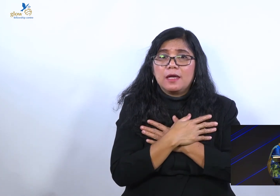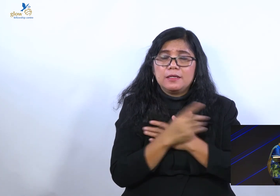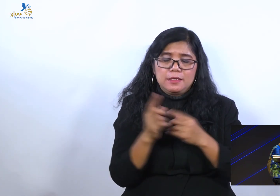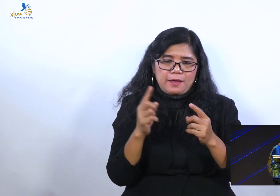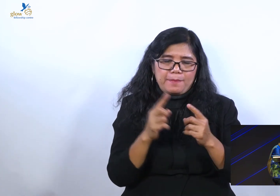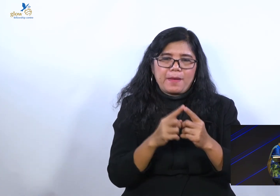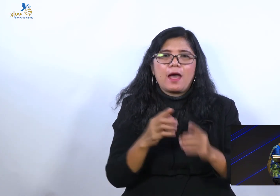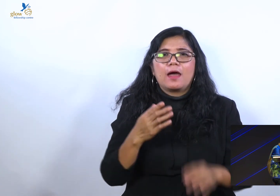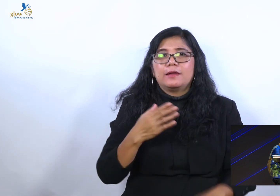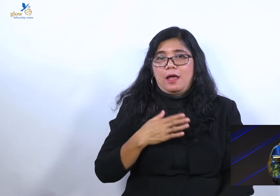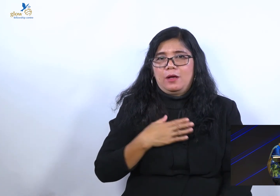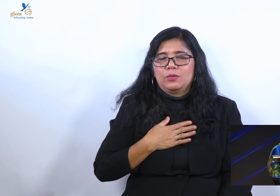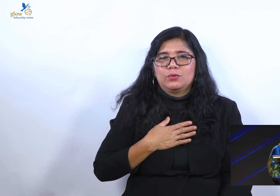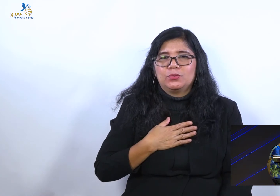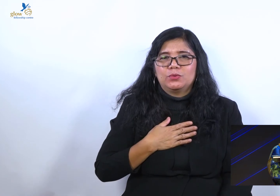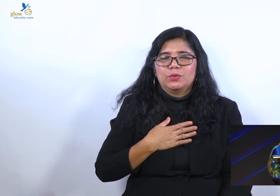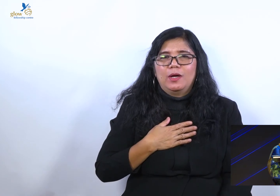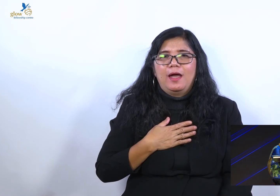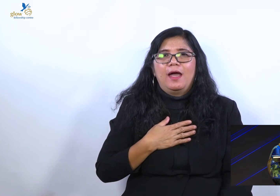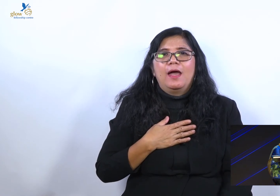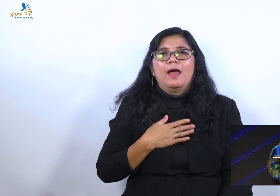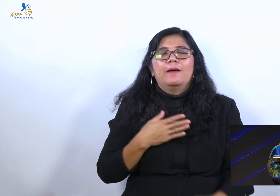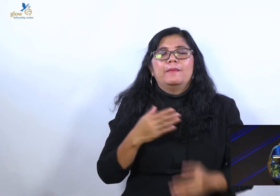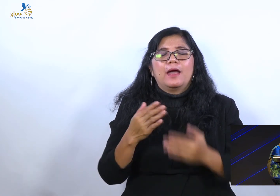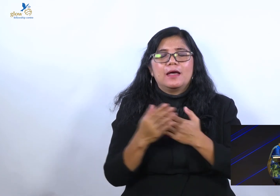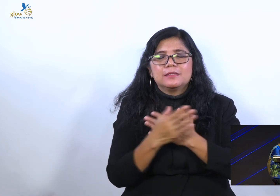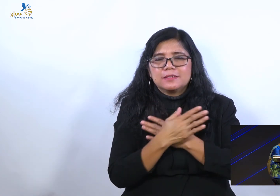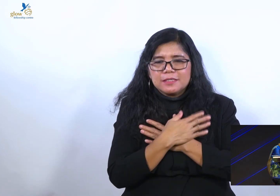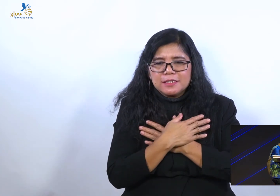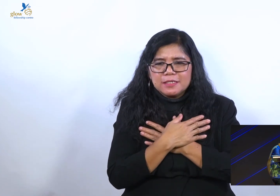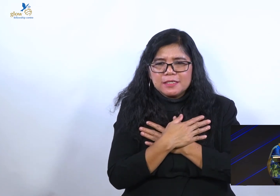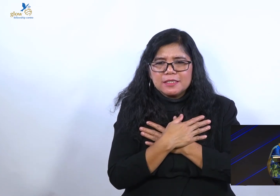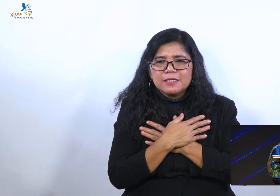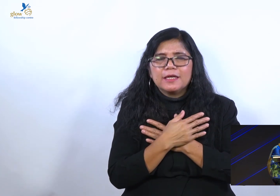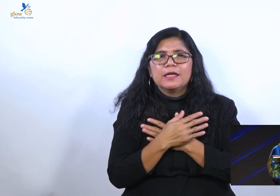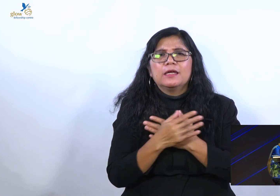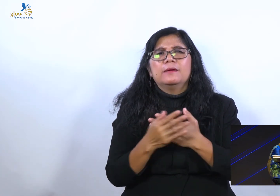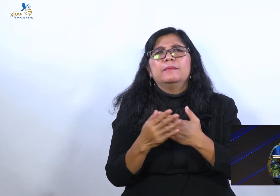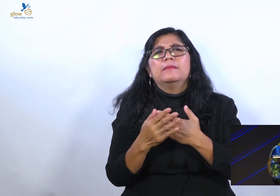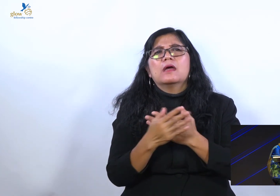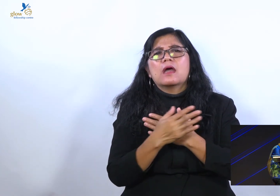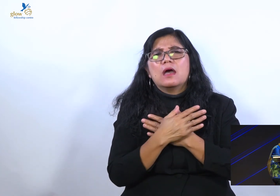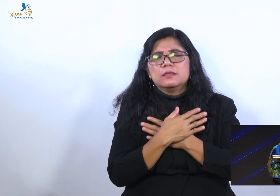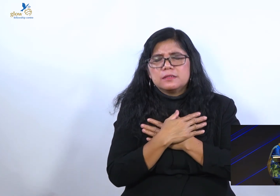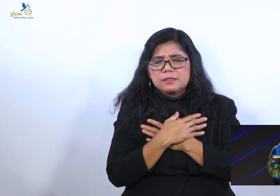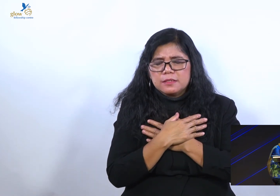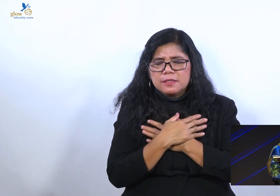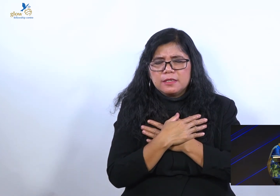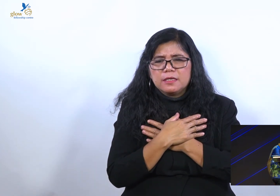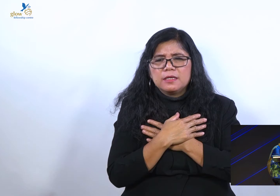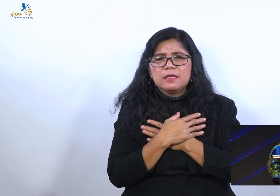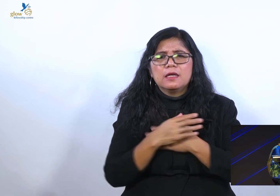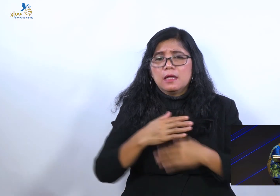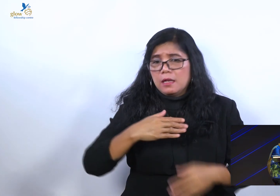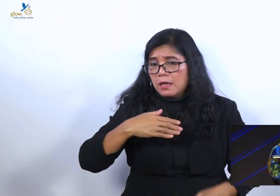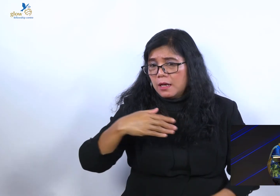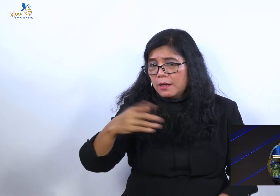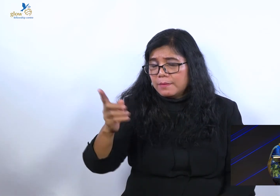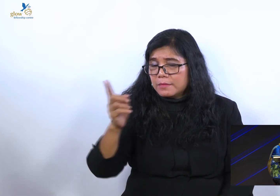mengasihi, mengasihi,